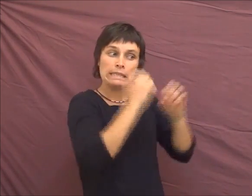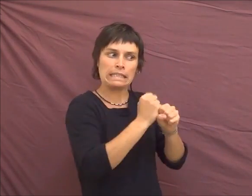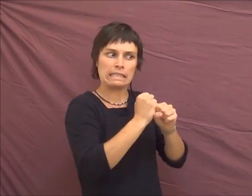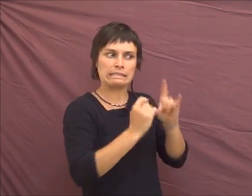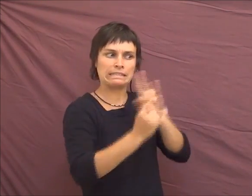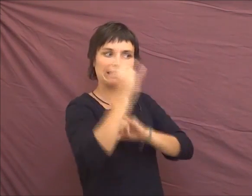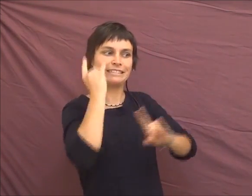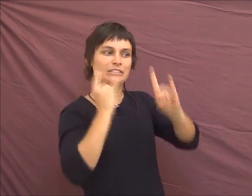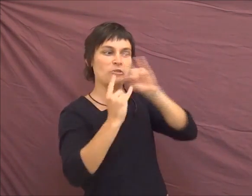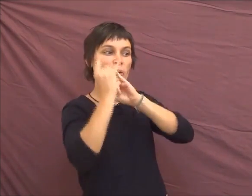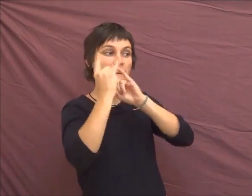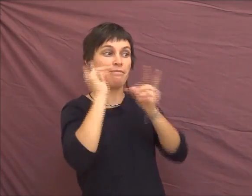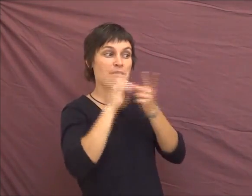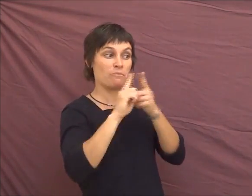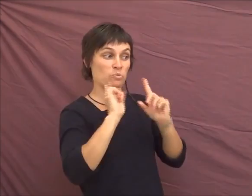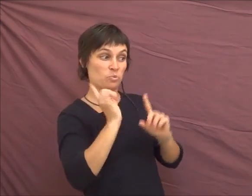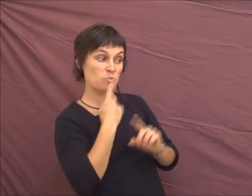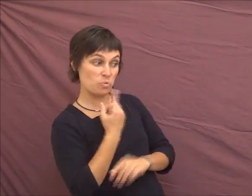des sourds ? Quelque chose de très synthétique.